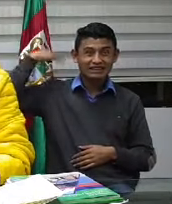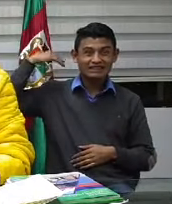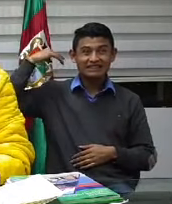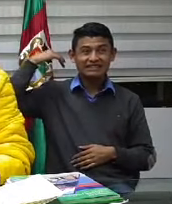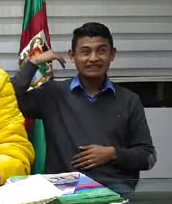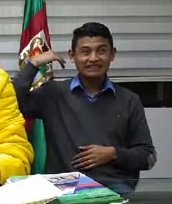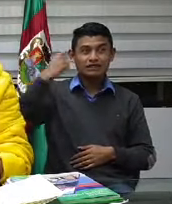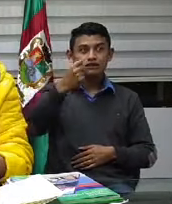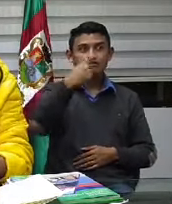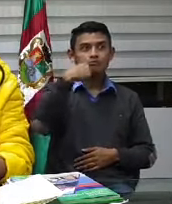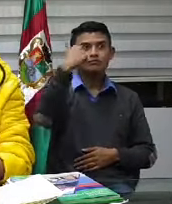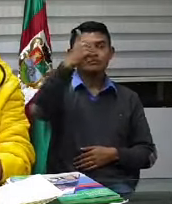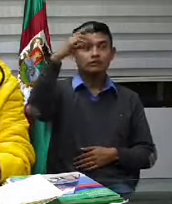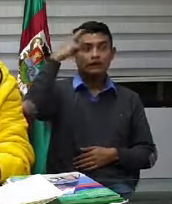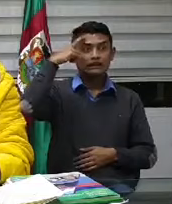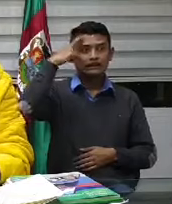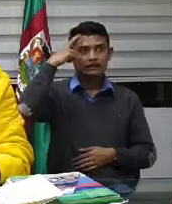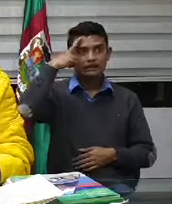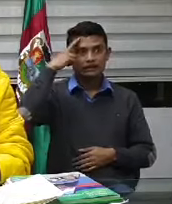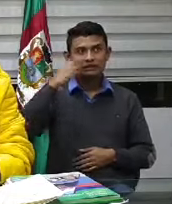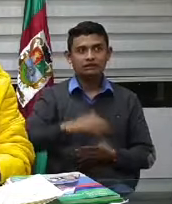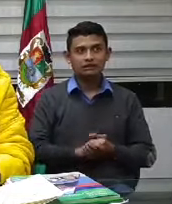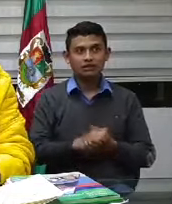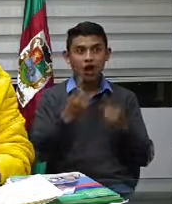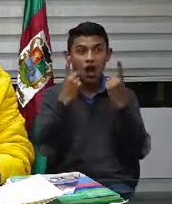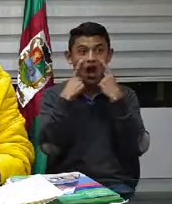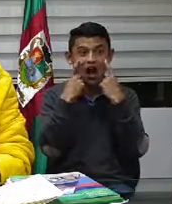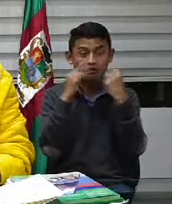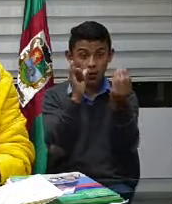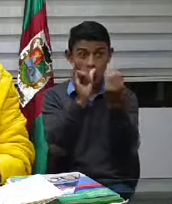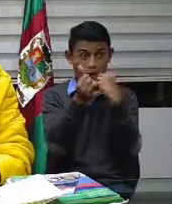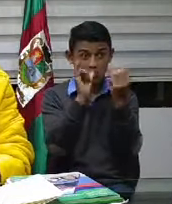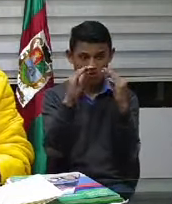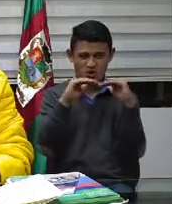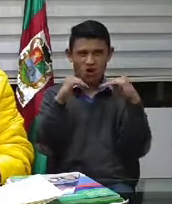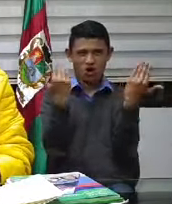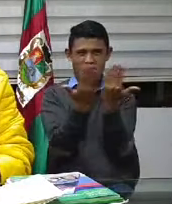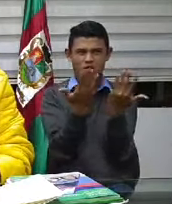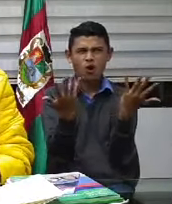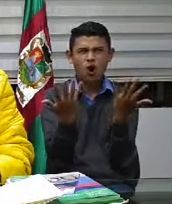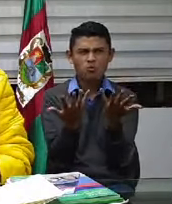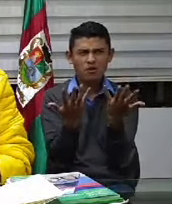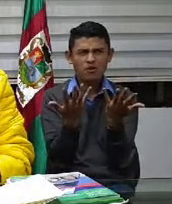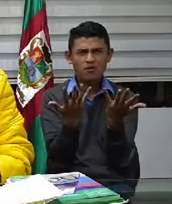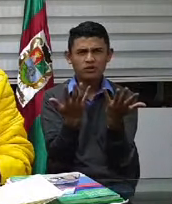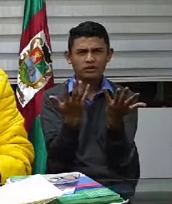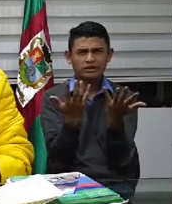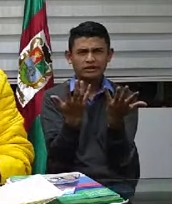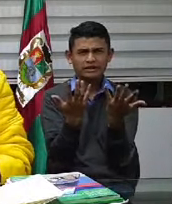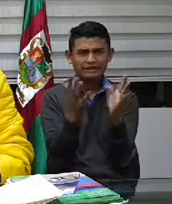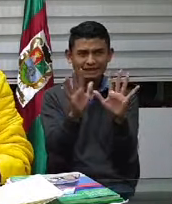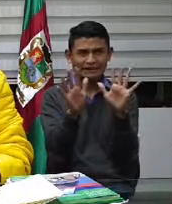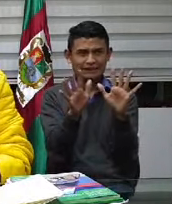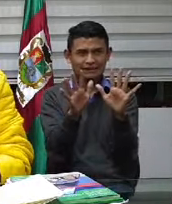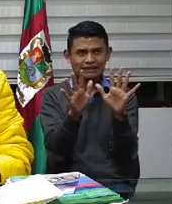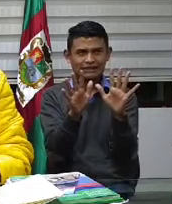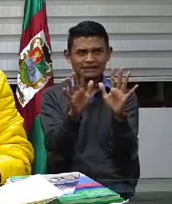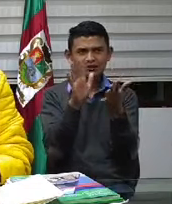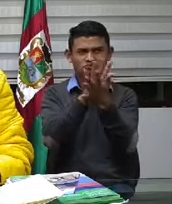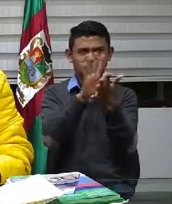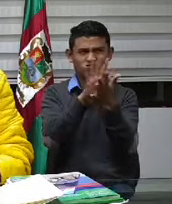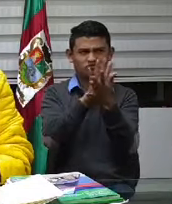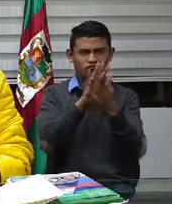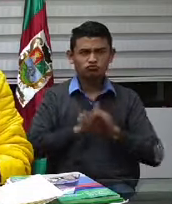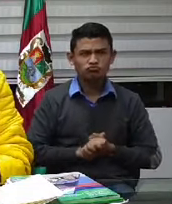pregunta? muy buena pregunta porque eso sí como les digo el decreto ahorita va a salir vamos a reestructurar entonces lo del